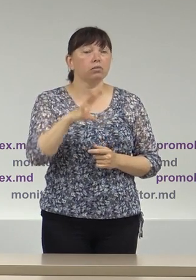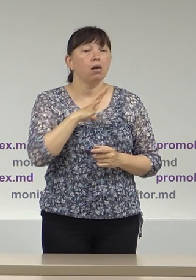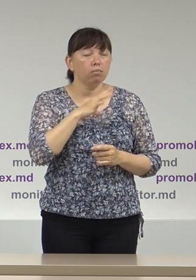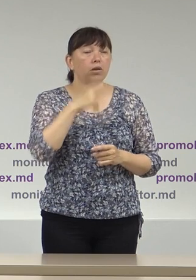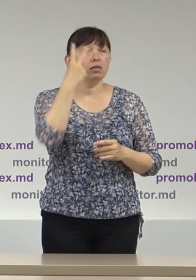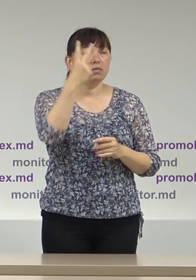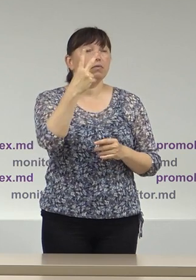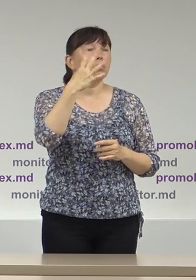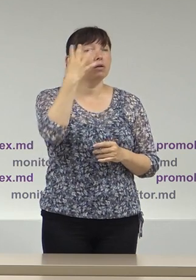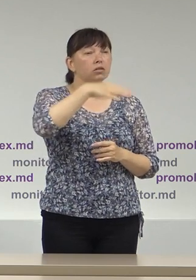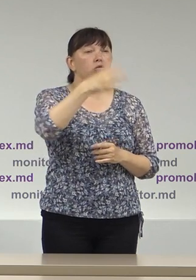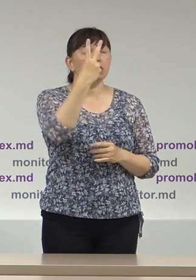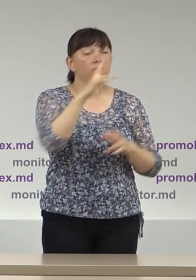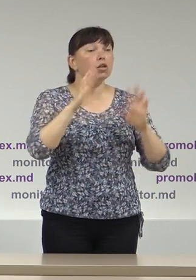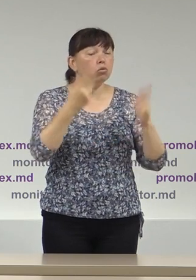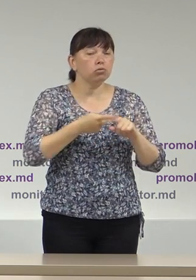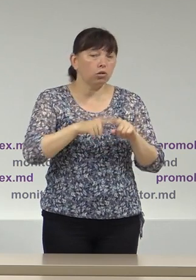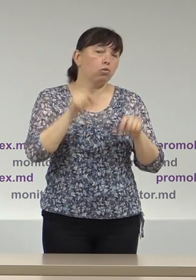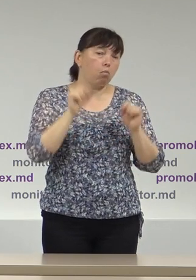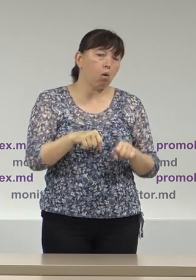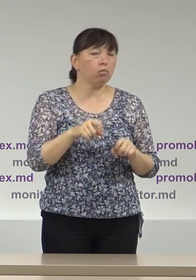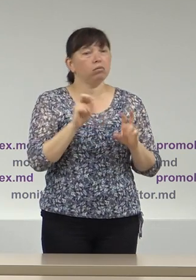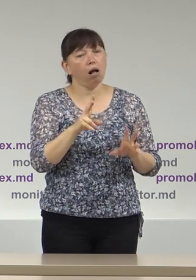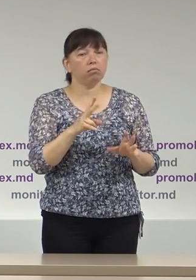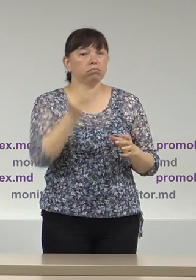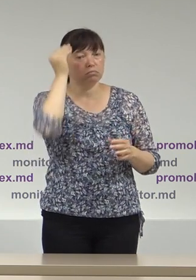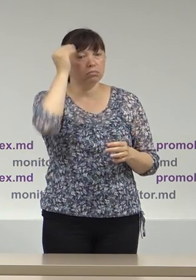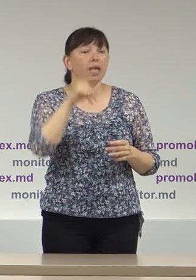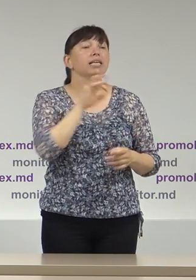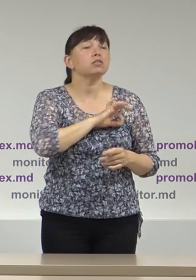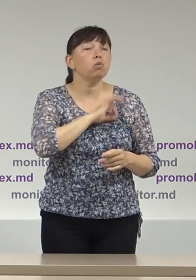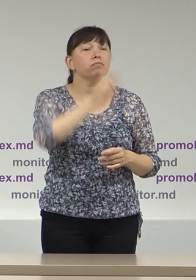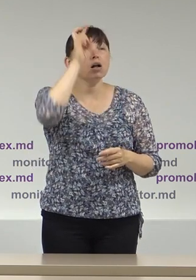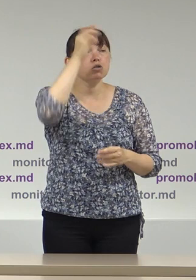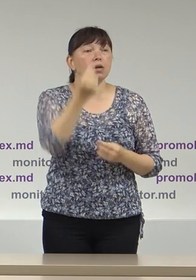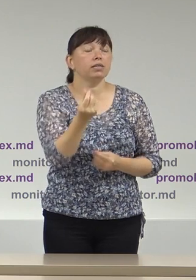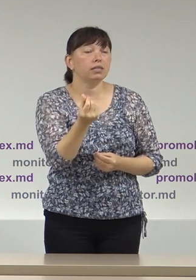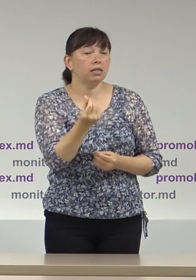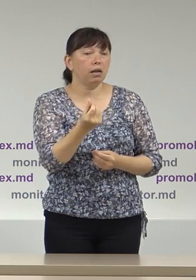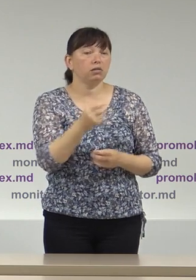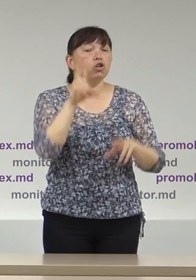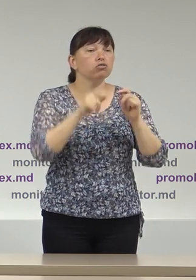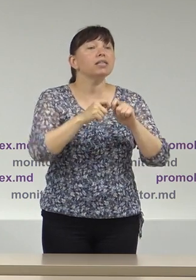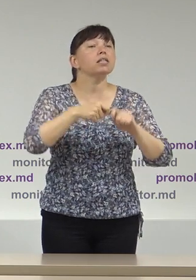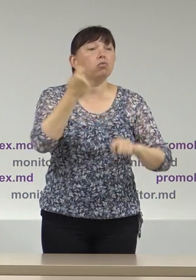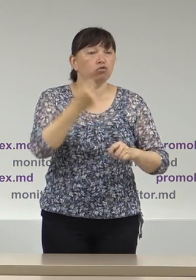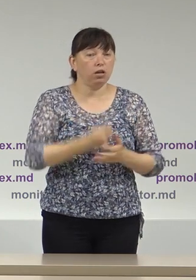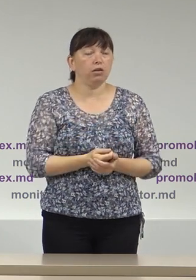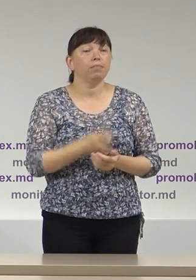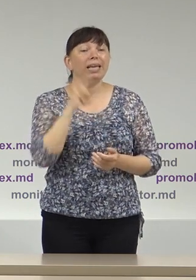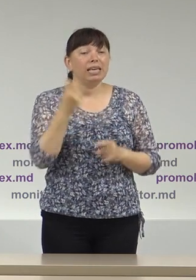42 de cazuri ce pot fi calificate drept utilizarea resurselor administrative cu impact electoral dintre care